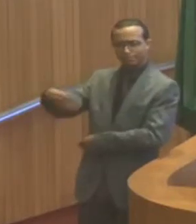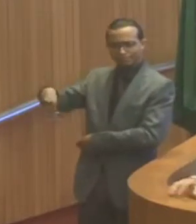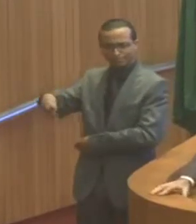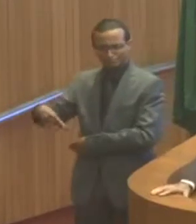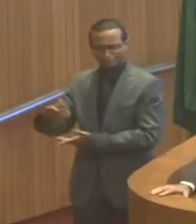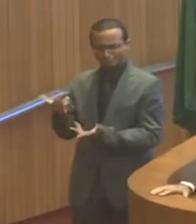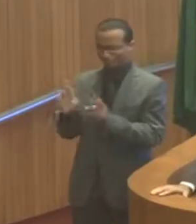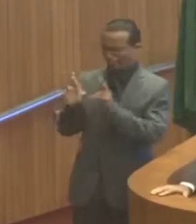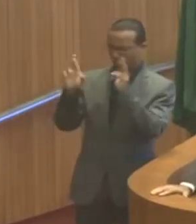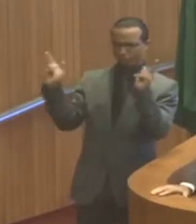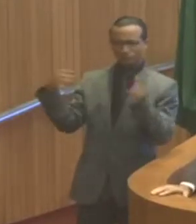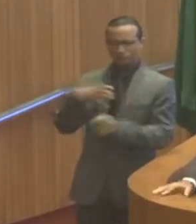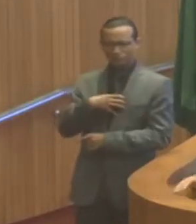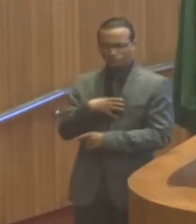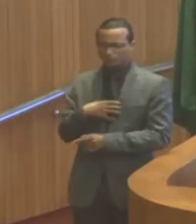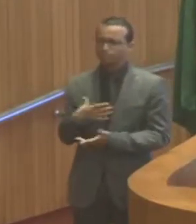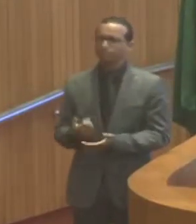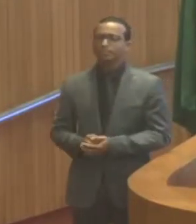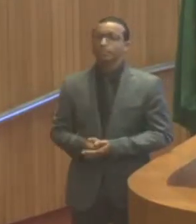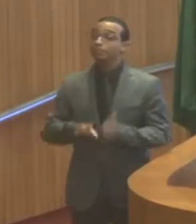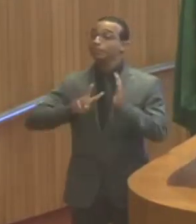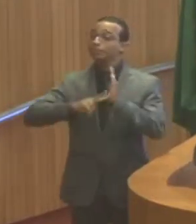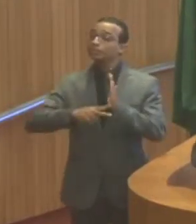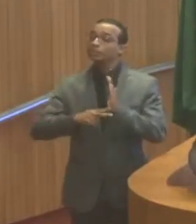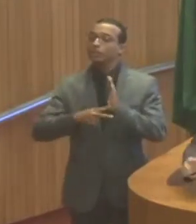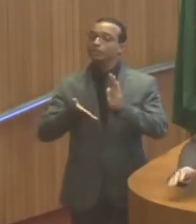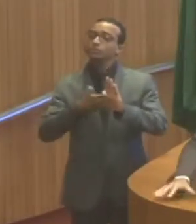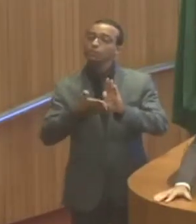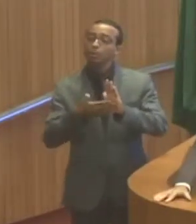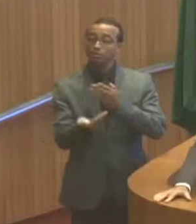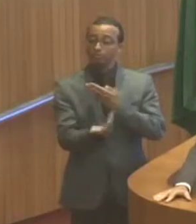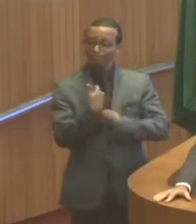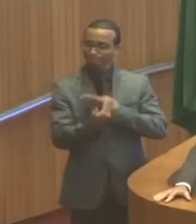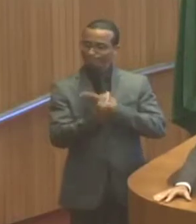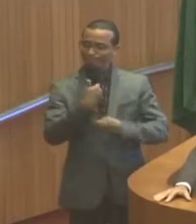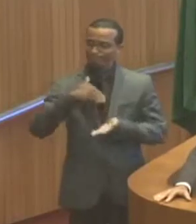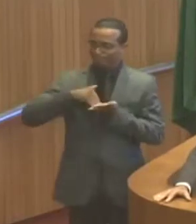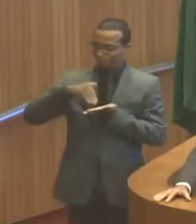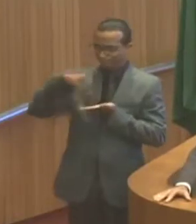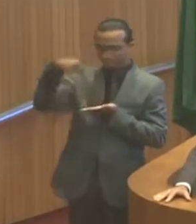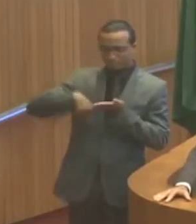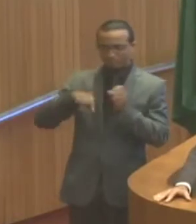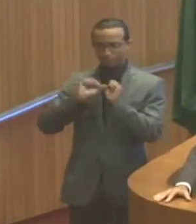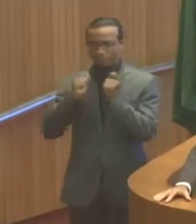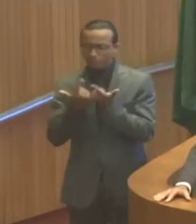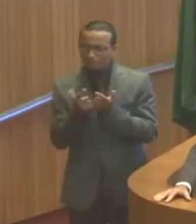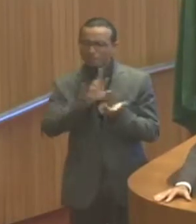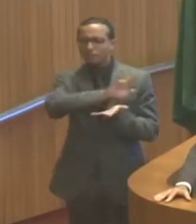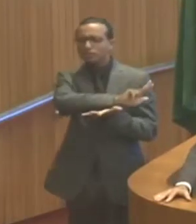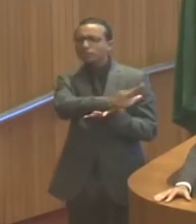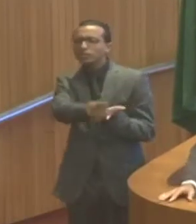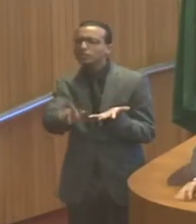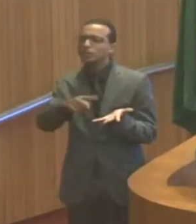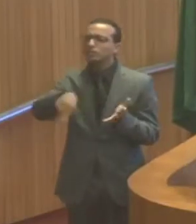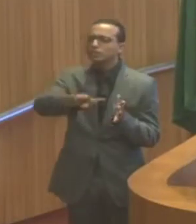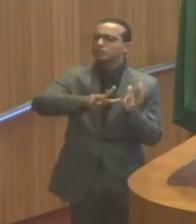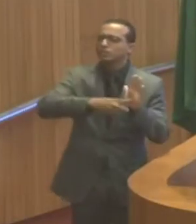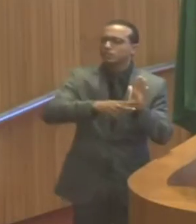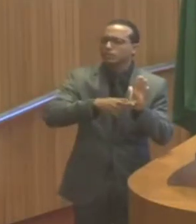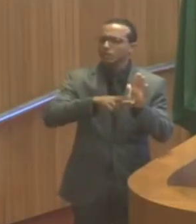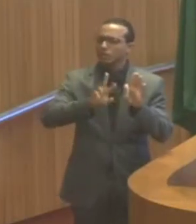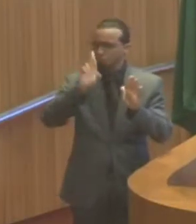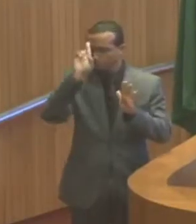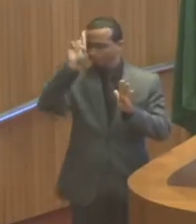Pautas sindicais. Recebemos no gabinete diversos líderes sindicais. Acompanhamos e